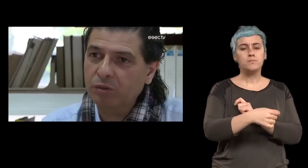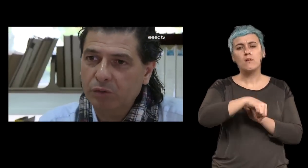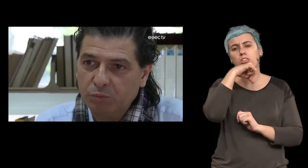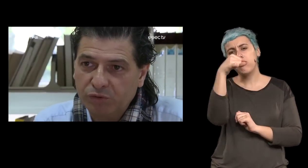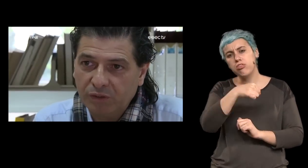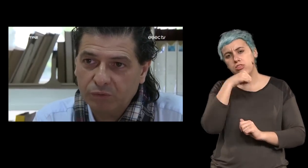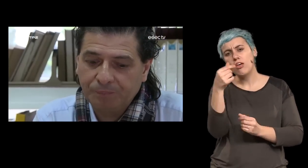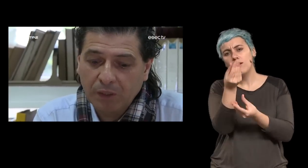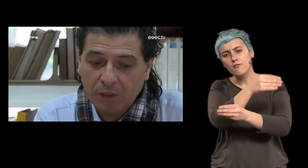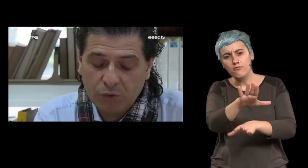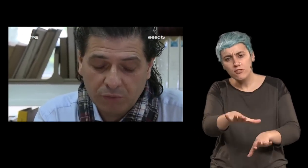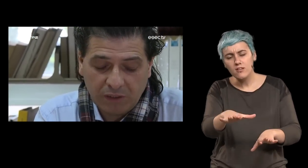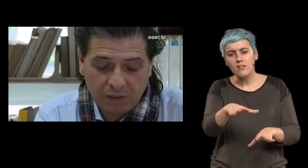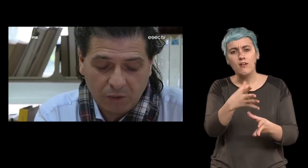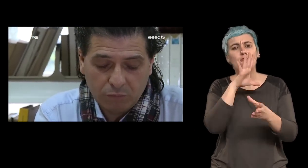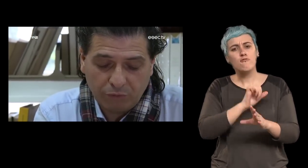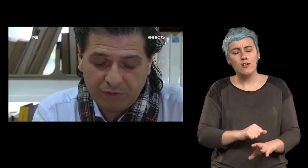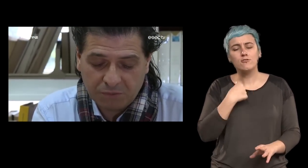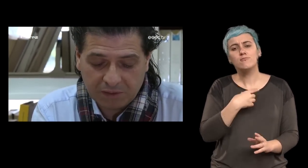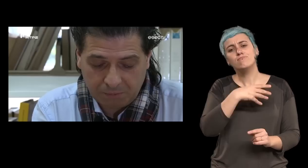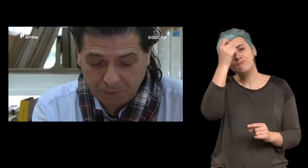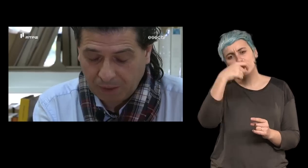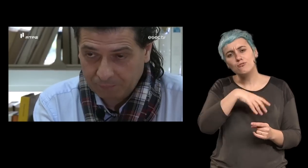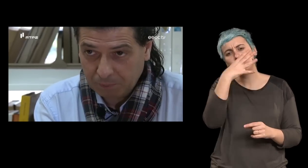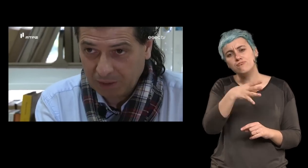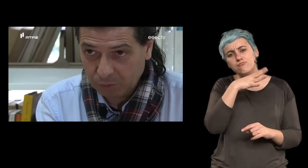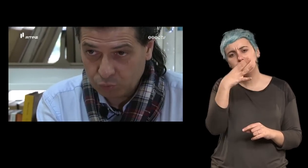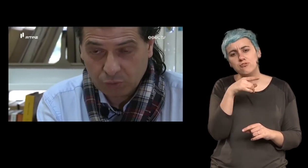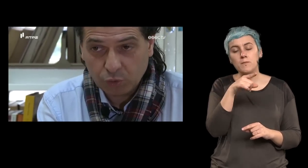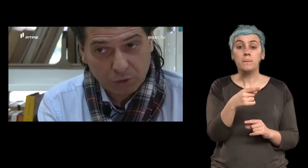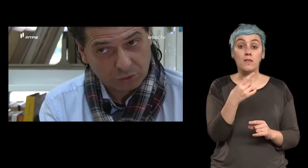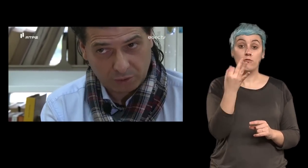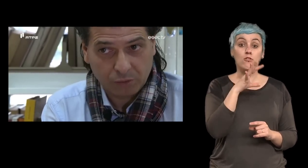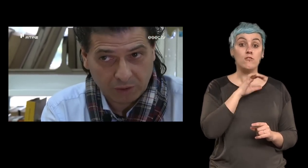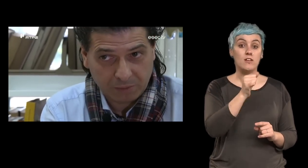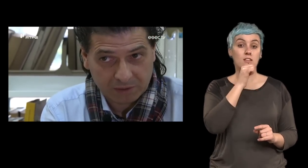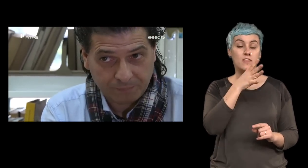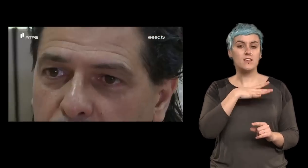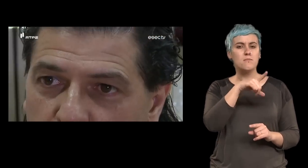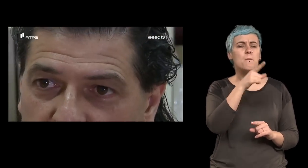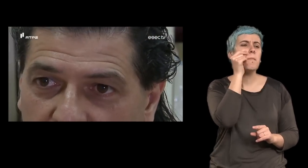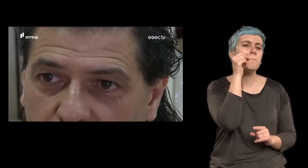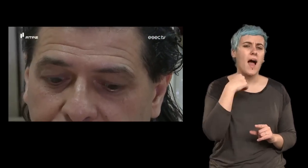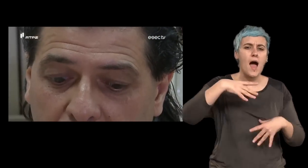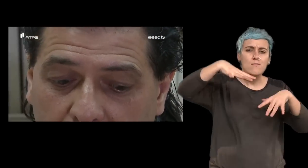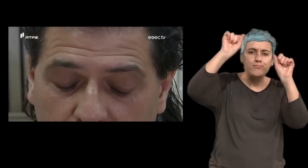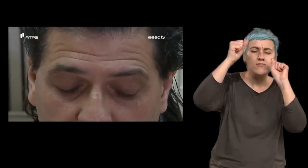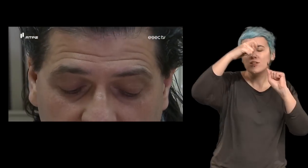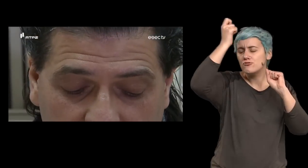histórias aos meus filhos e um dia o meu filho diz-me assim papá apaga a luz e conta uma história na tua cabeça e eu comecei a inventar histórias e uma